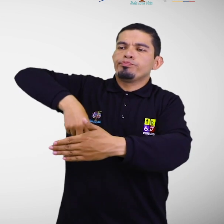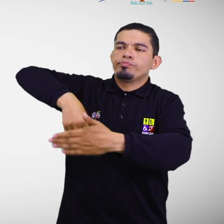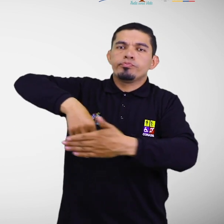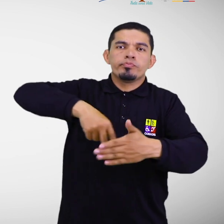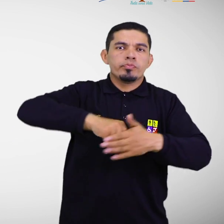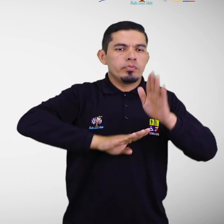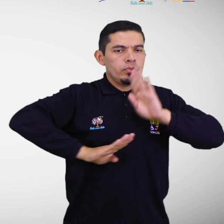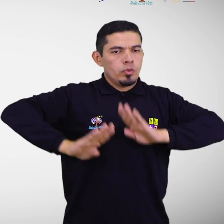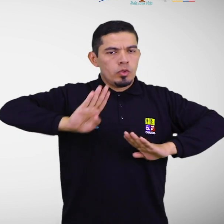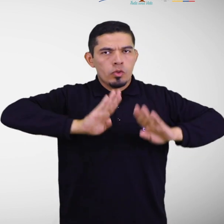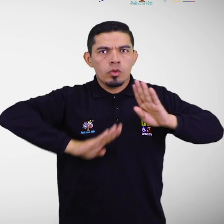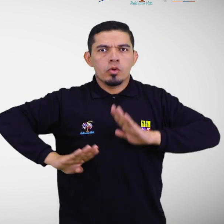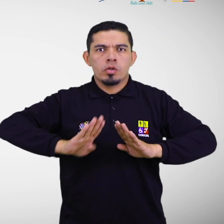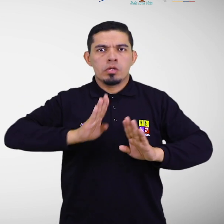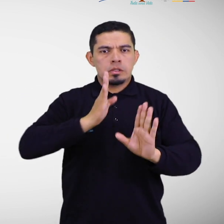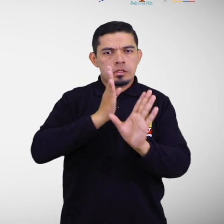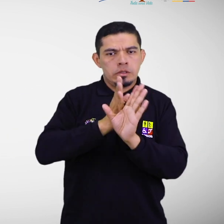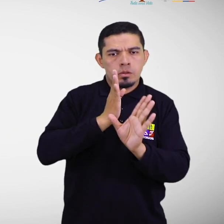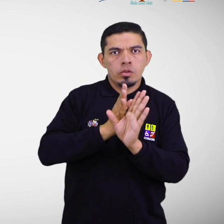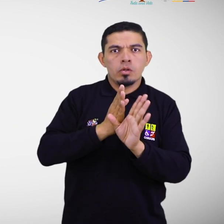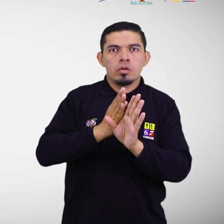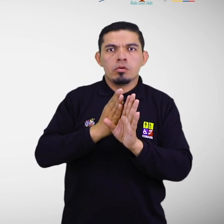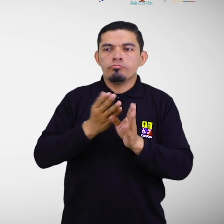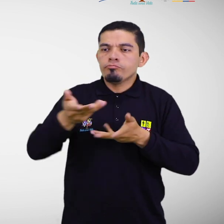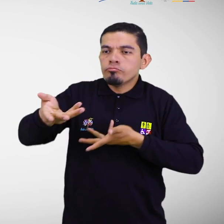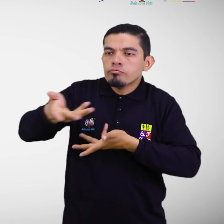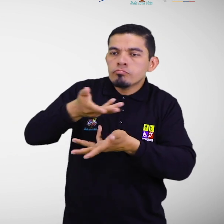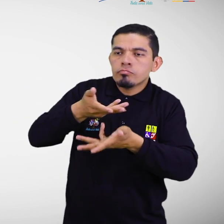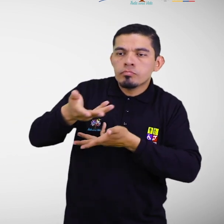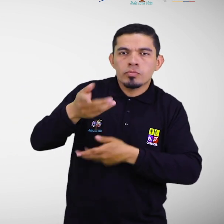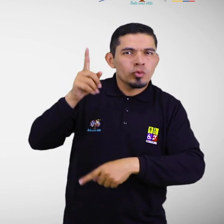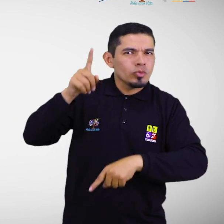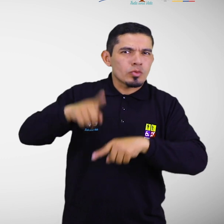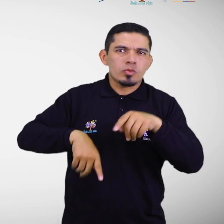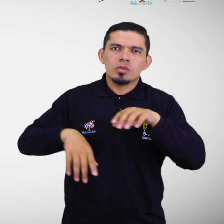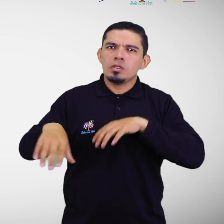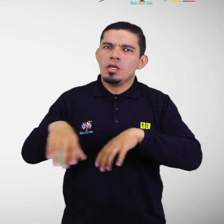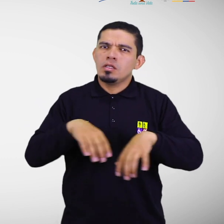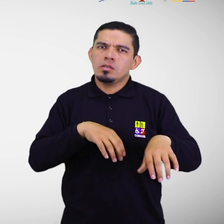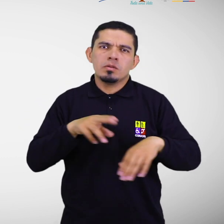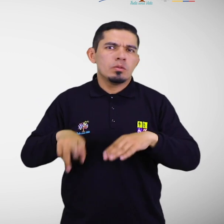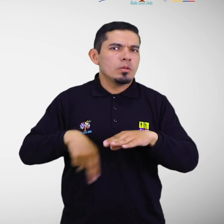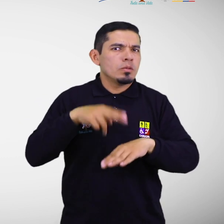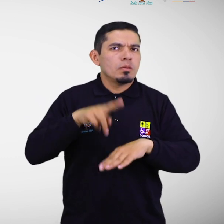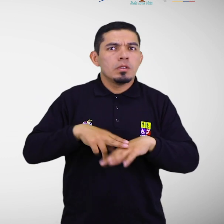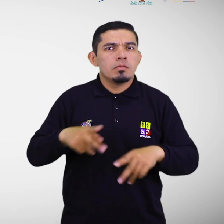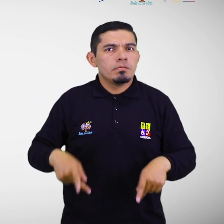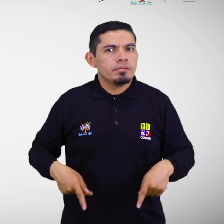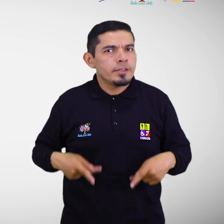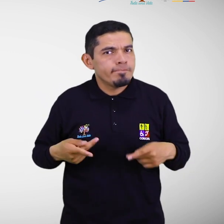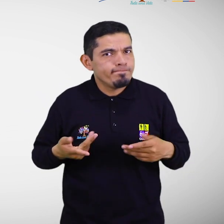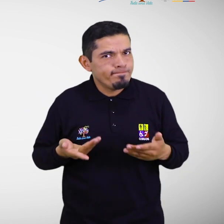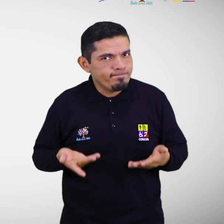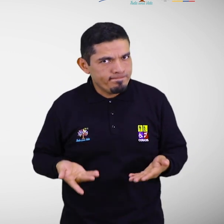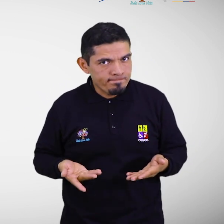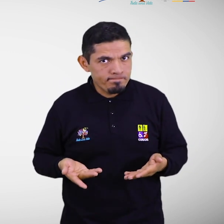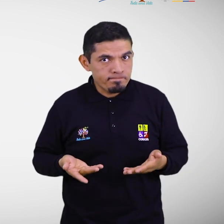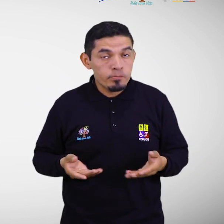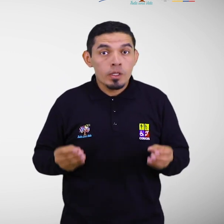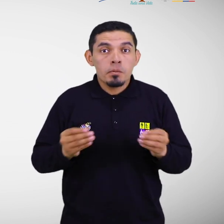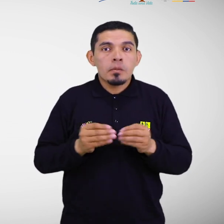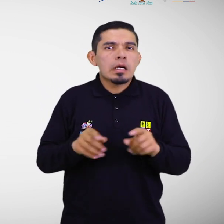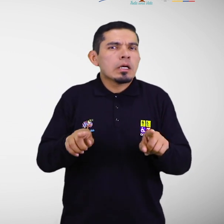biológica, psicológica y asociativa para ejercer una o más actividades esenciales de la vida diaria, en una